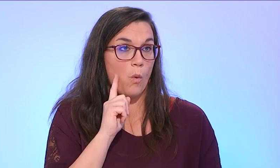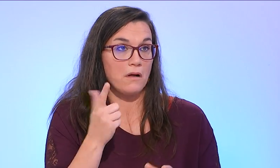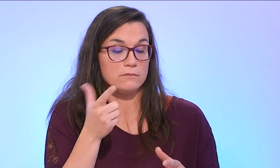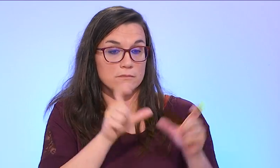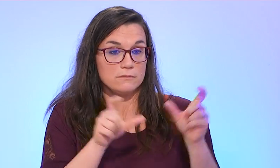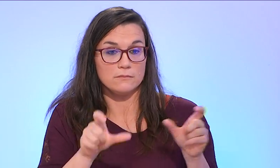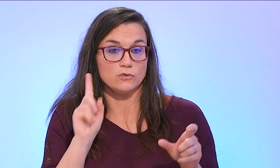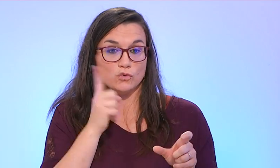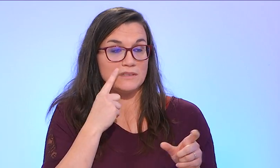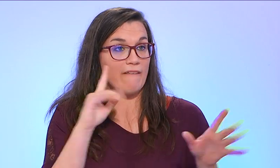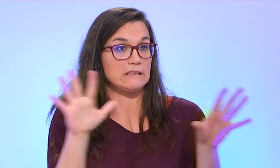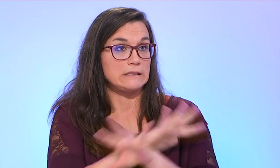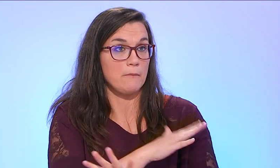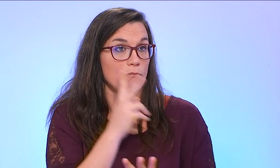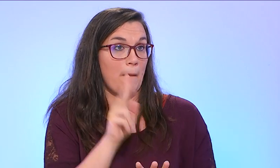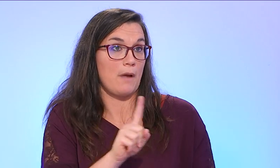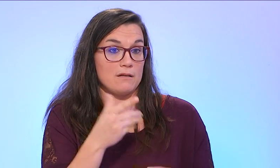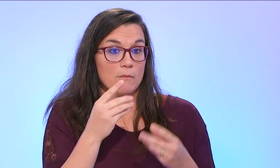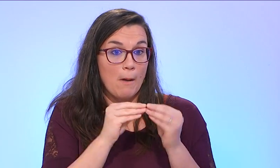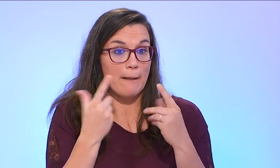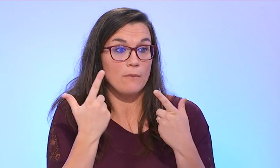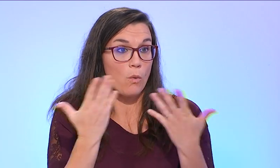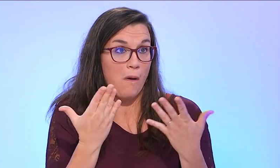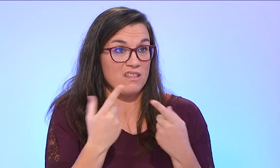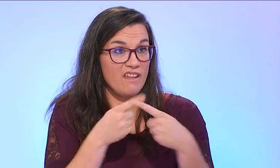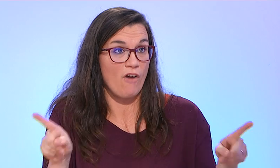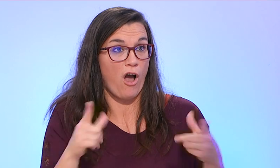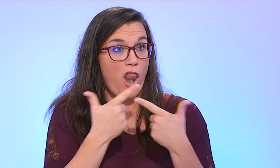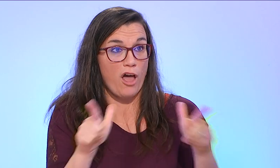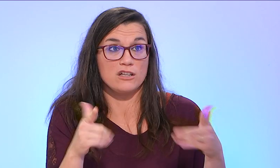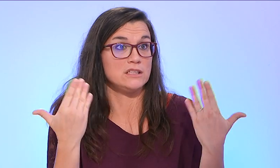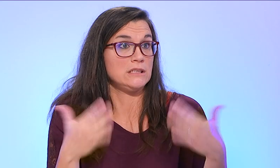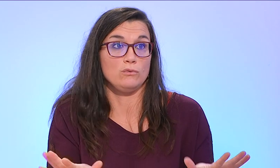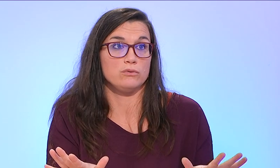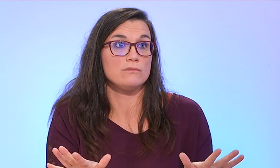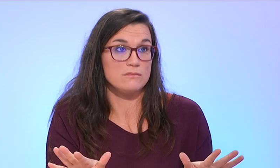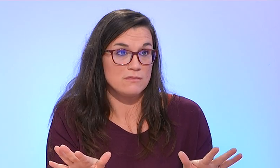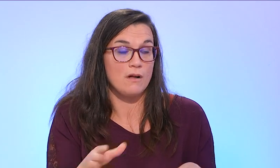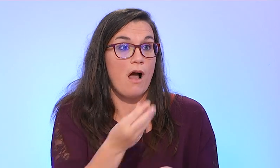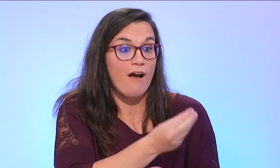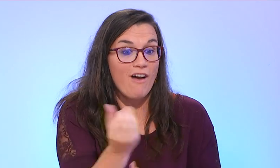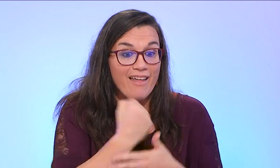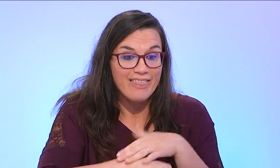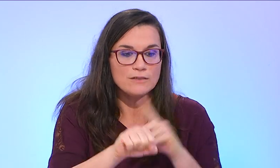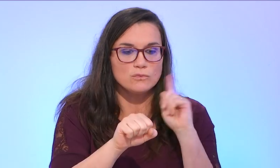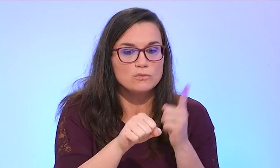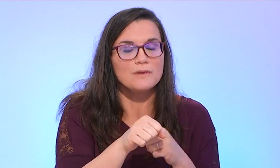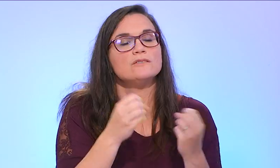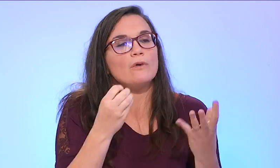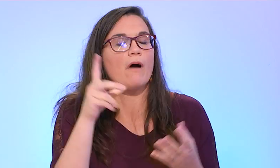Pour moi, à titre personnel, non. Je ne considère pas que les personnes sourdes soient des personnes handicapées. Pour moi, c'est un handicap invisible. Tout ce qui les distingue des